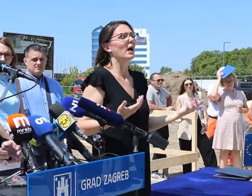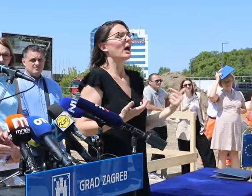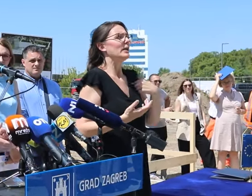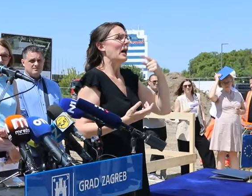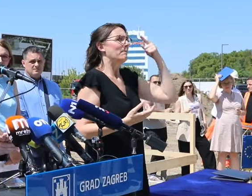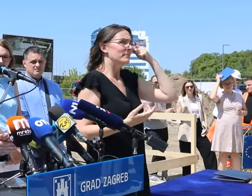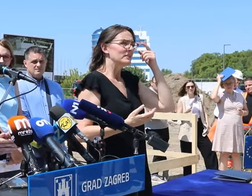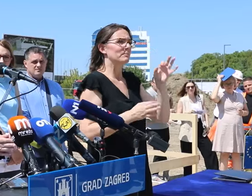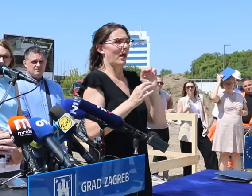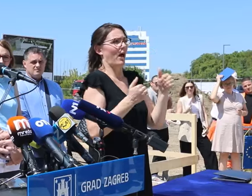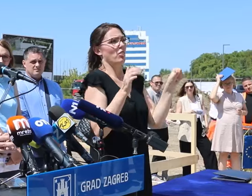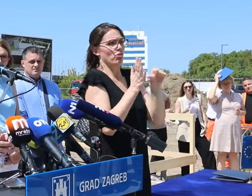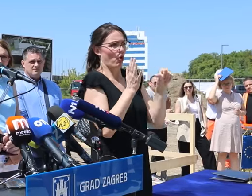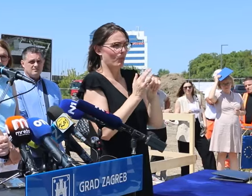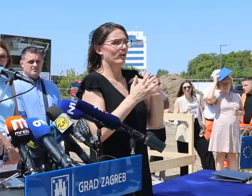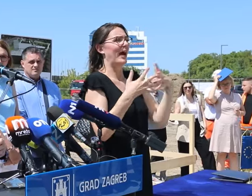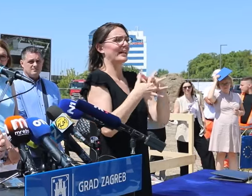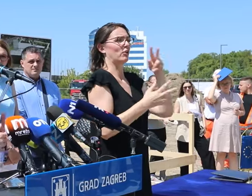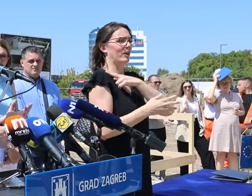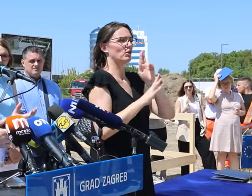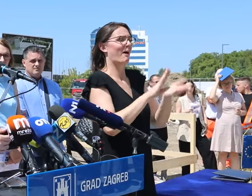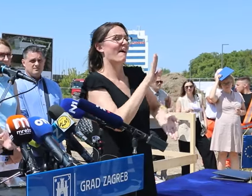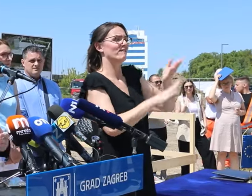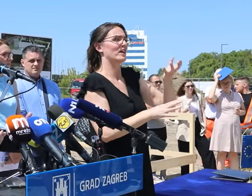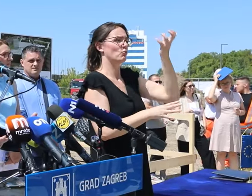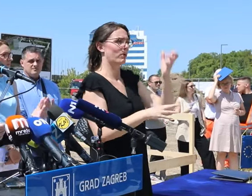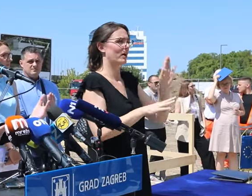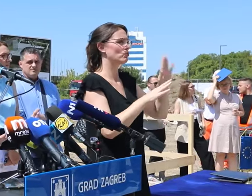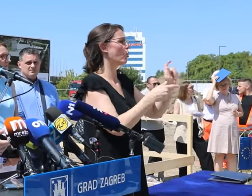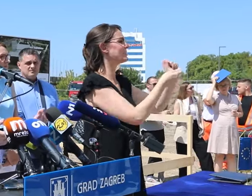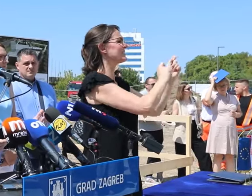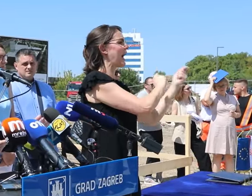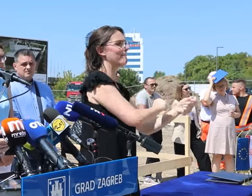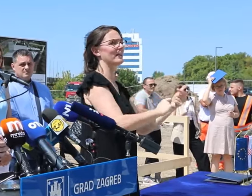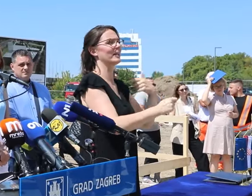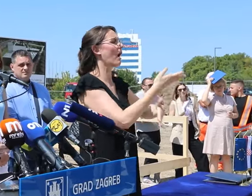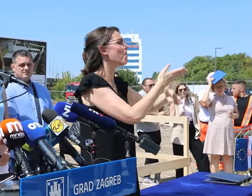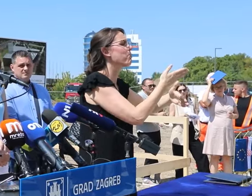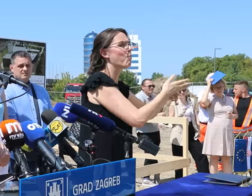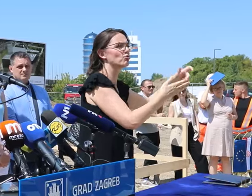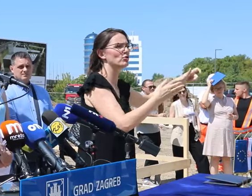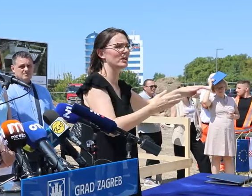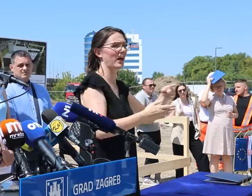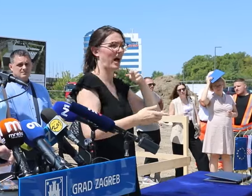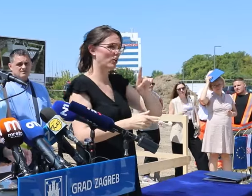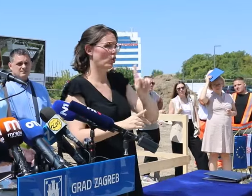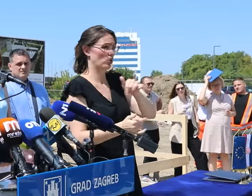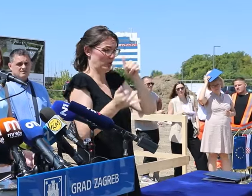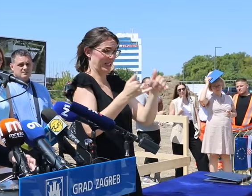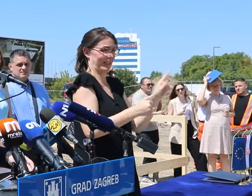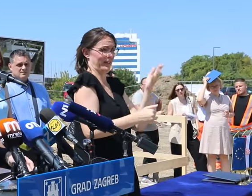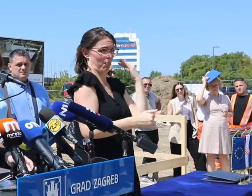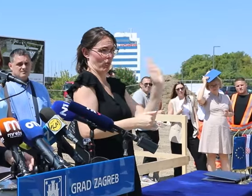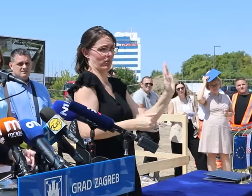je primjereno da gradonačelnik ima veću plaću od pročelnika, zamjenika, pomoćnika, što do sada baš i nije bio